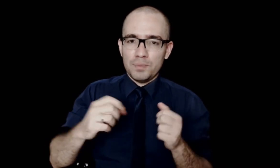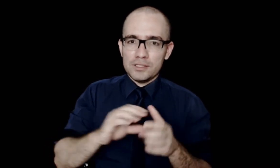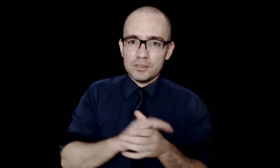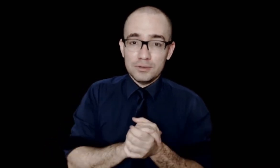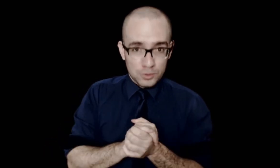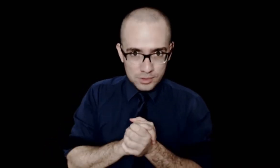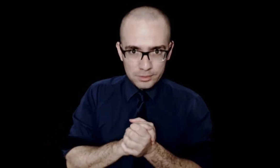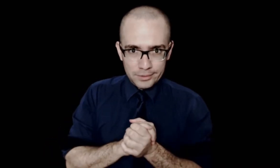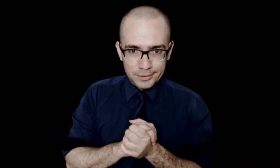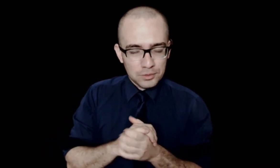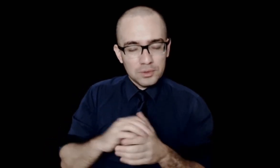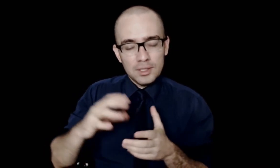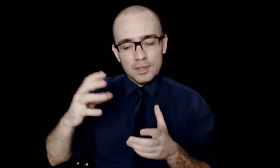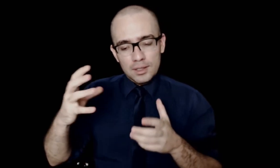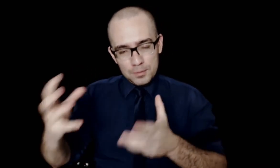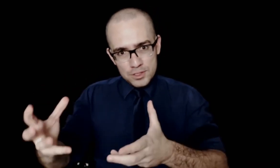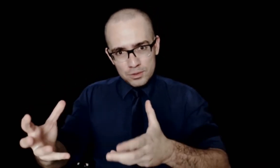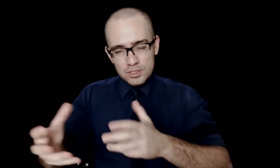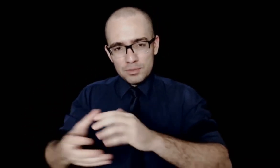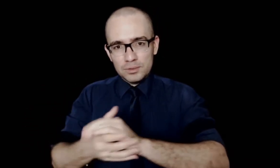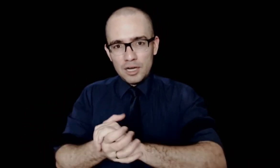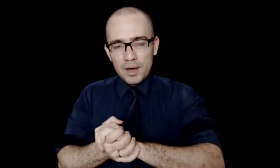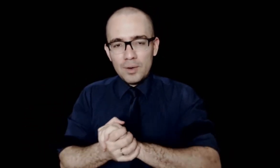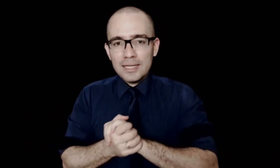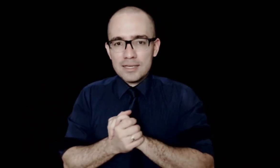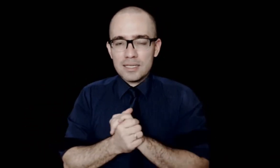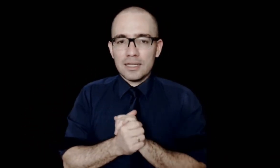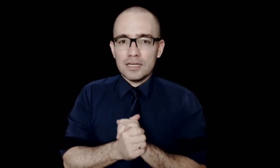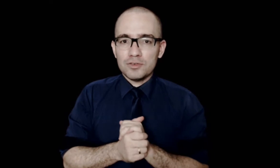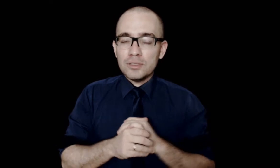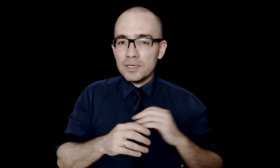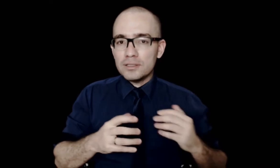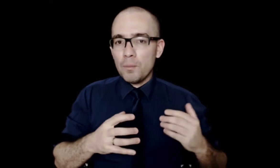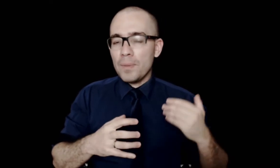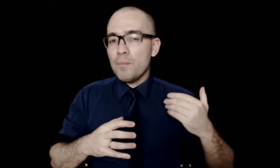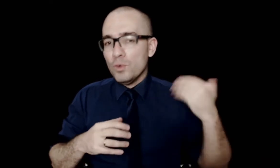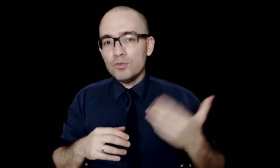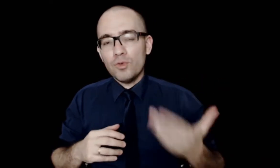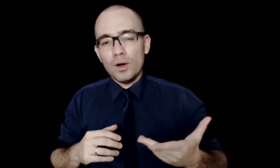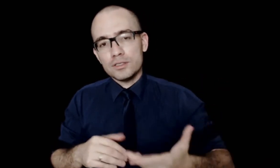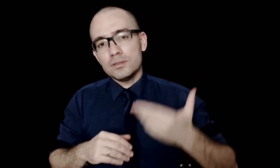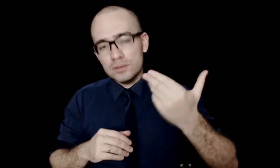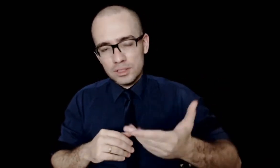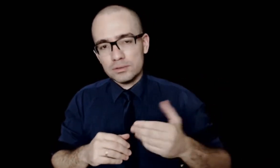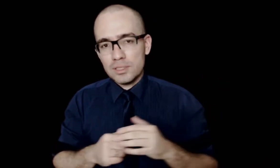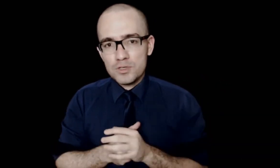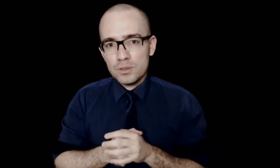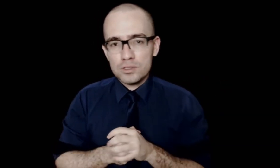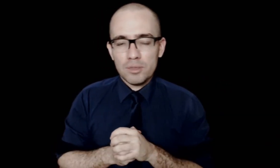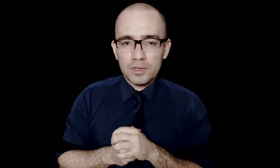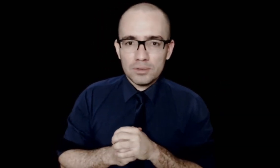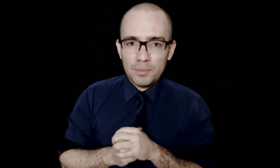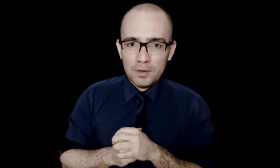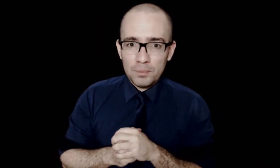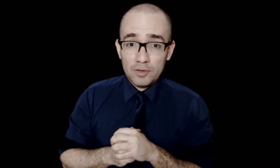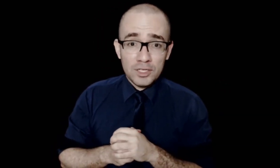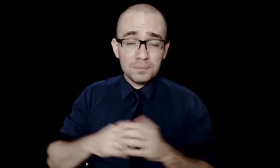de paixão, estou sendo irônico, a Psicodinâmica do Trabalho e a Análise da Tarefa também tem um pé muito forte dentro da Psicodinâmica do Trabalho. Maravilha?